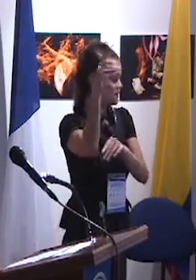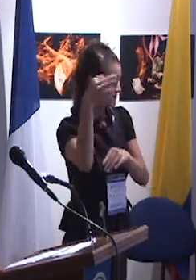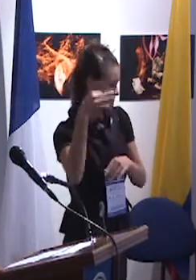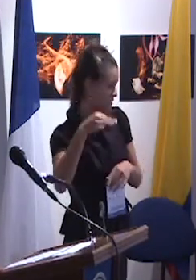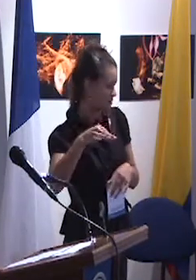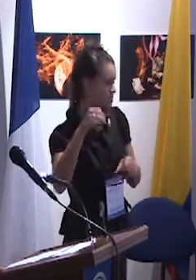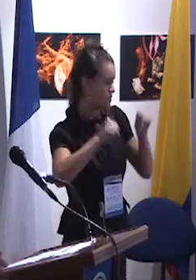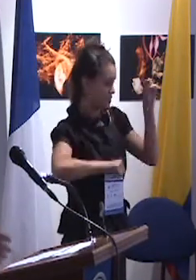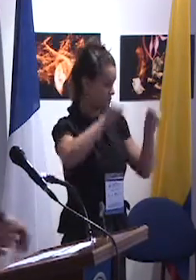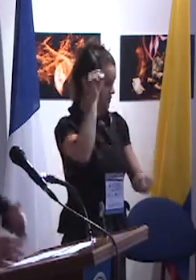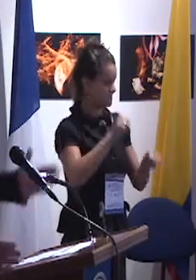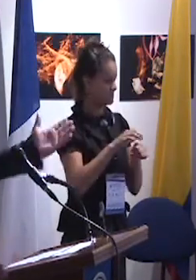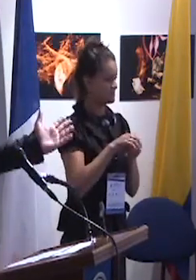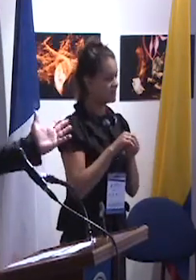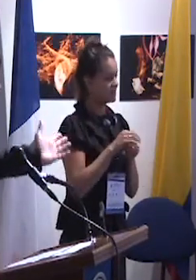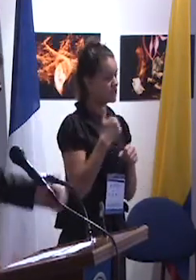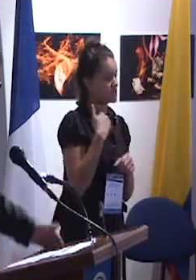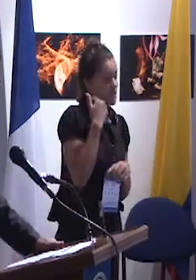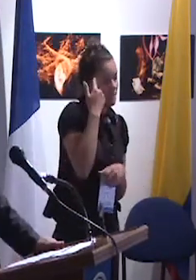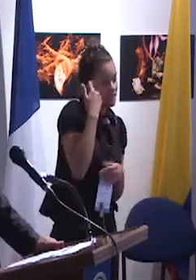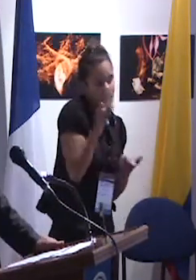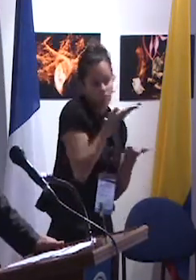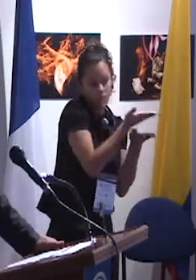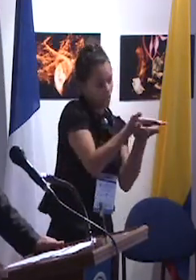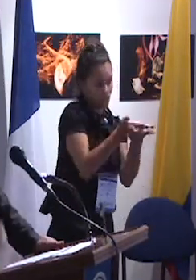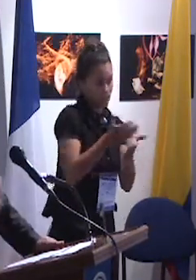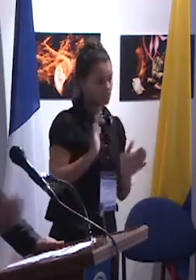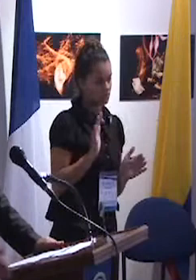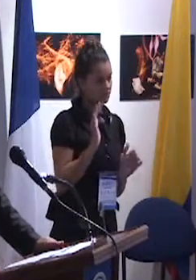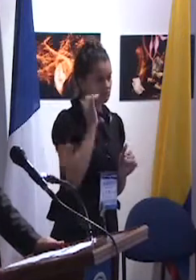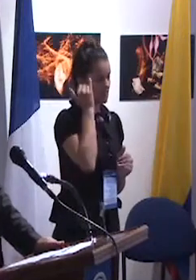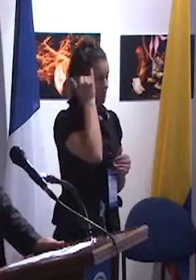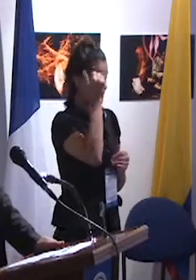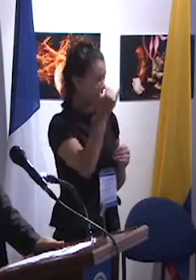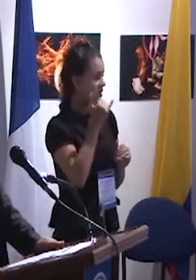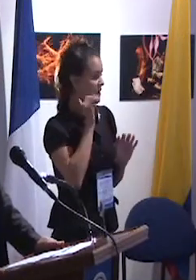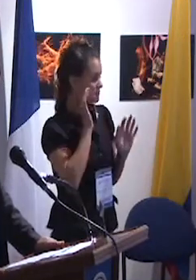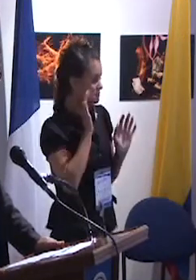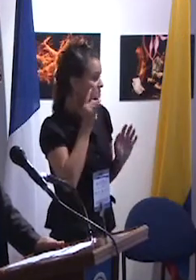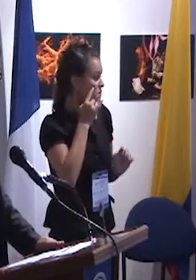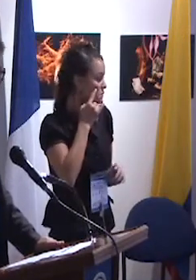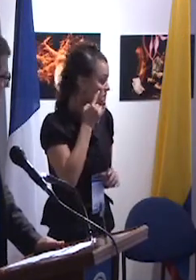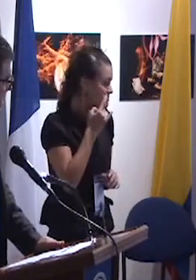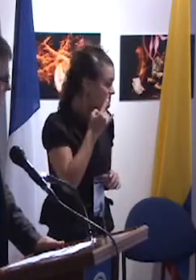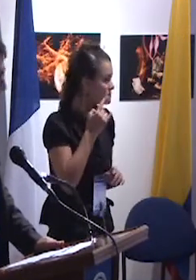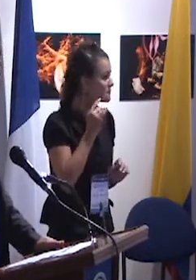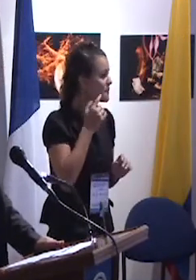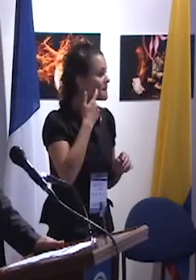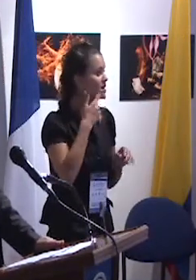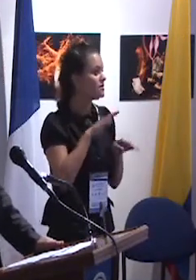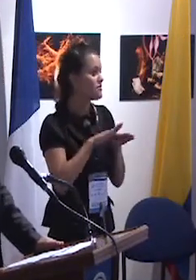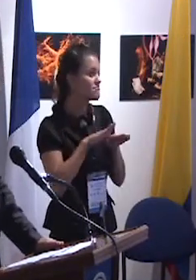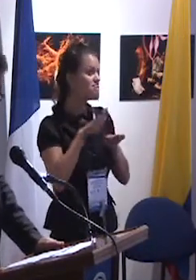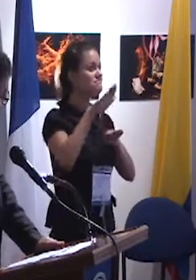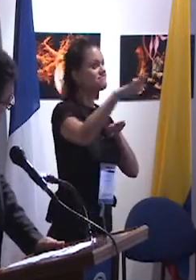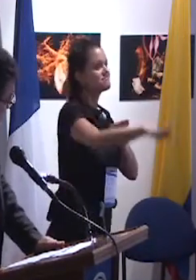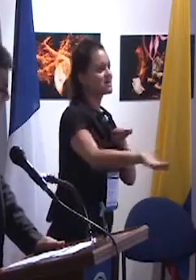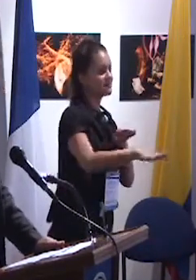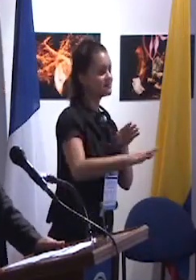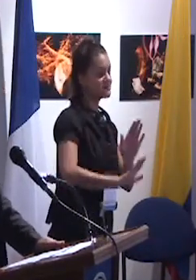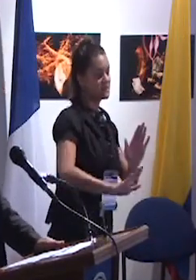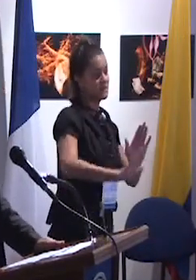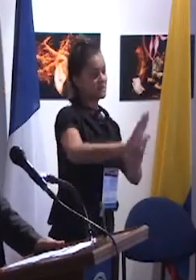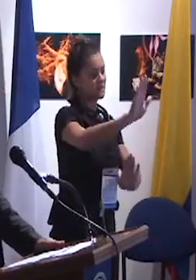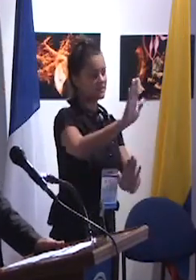serie, me parece, es una propuesta, una manera bien bien interesante de ir como un paso más adelante y en este